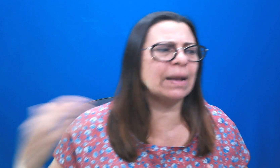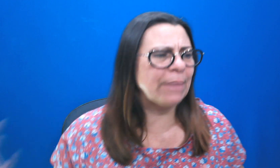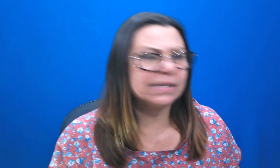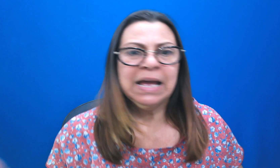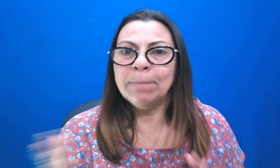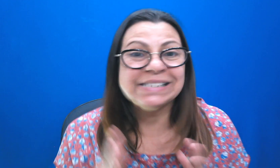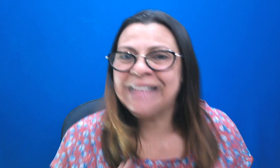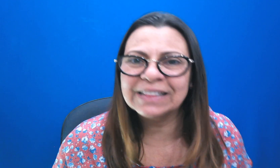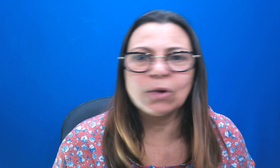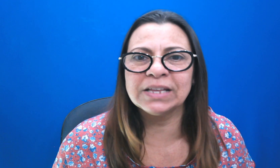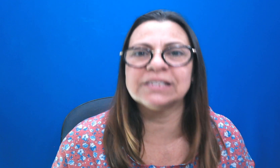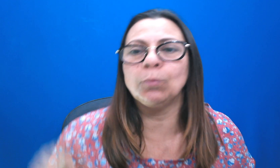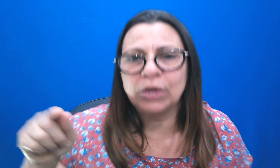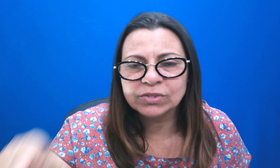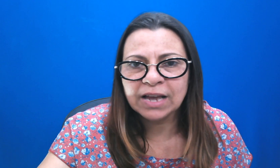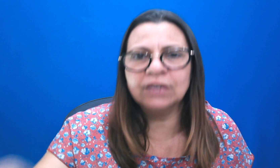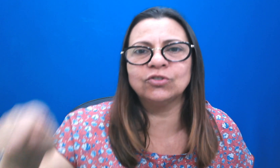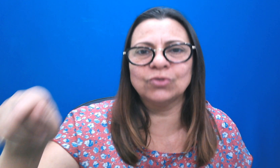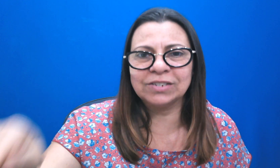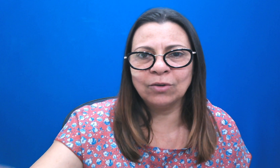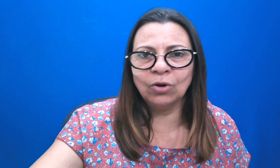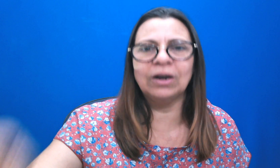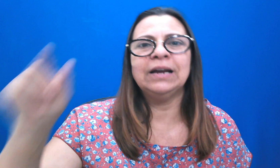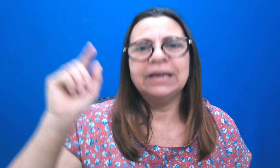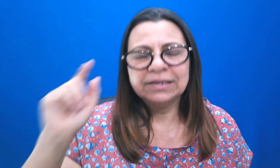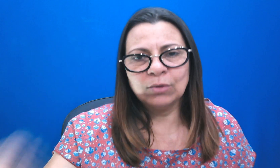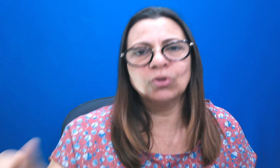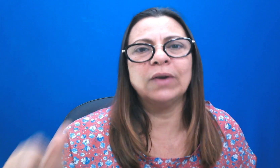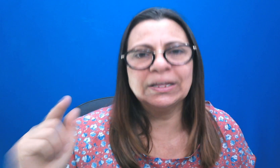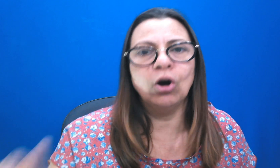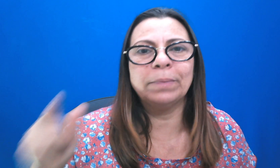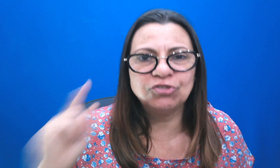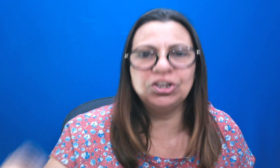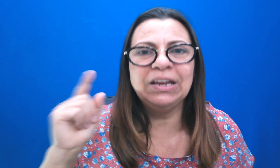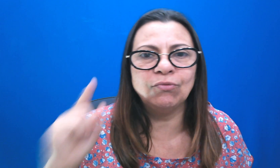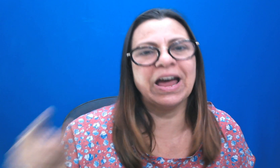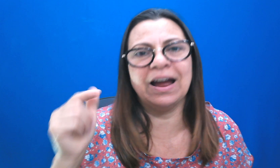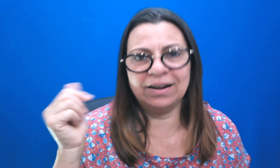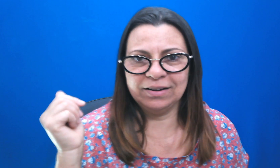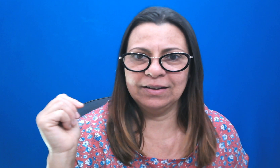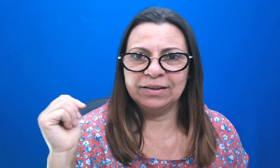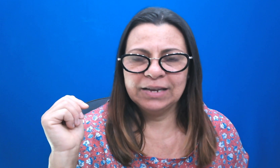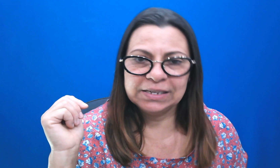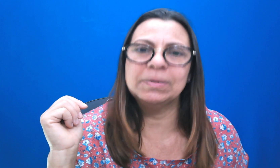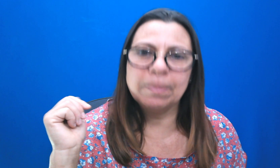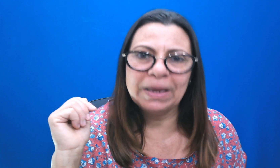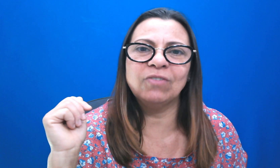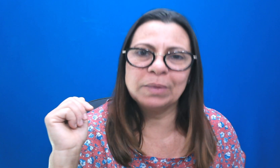cabeça, mas nada aconteceu porque os anjos do Senhor estão ao teu redor pra te livrar. Receba esta palavra pra